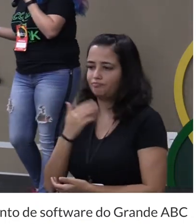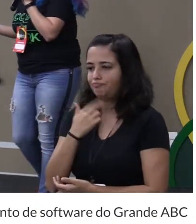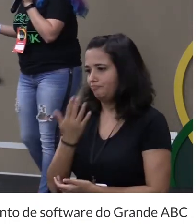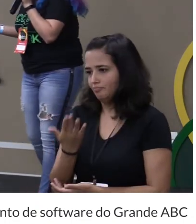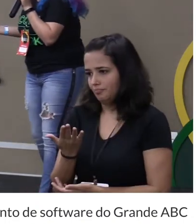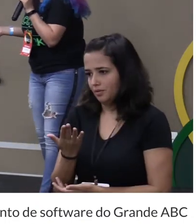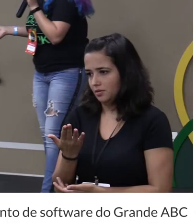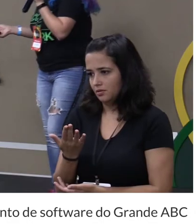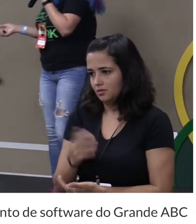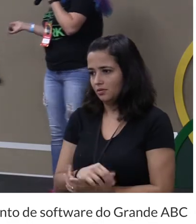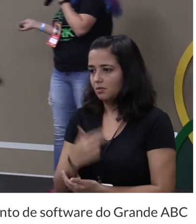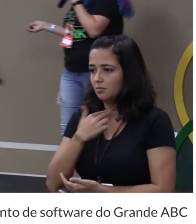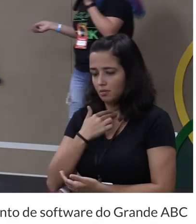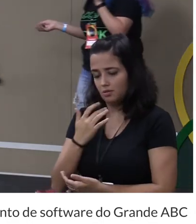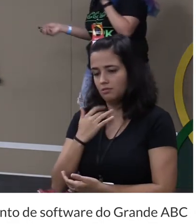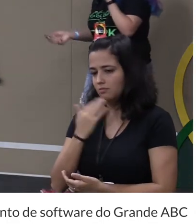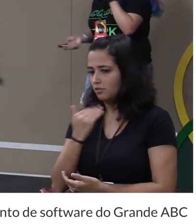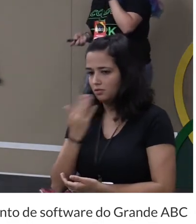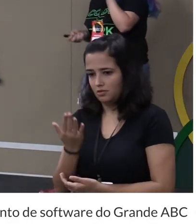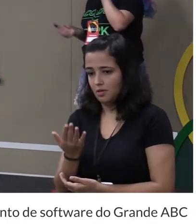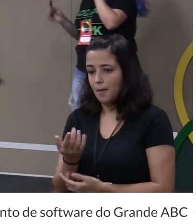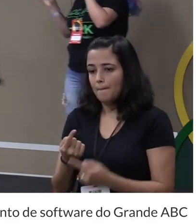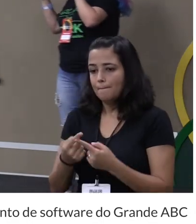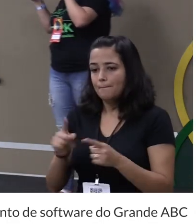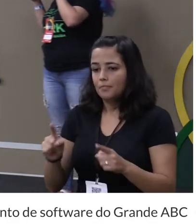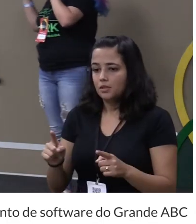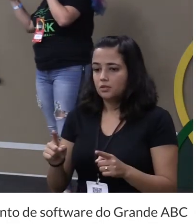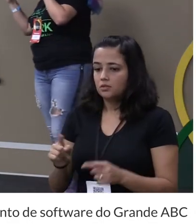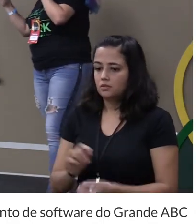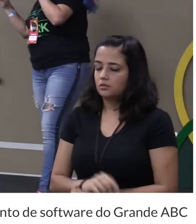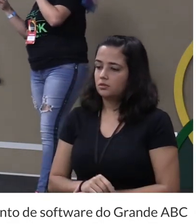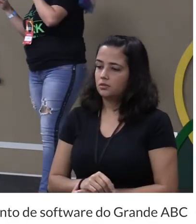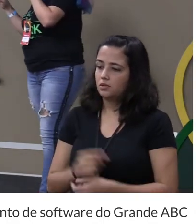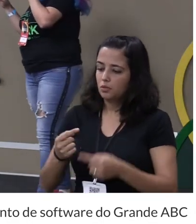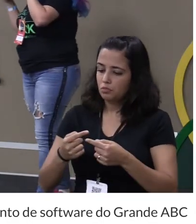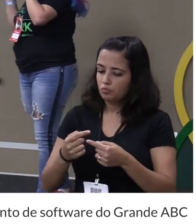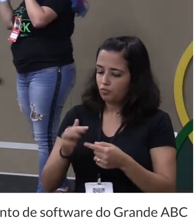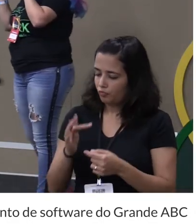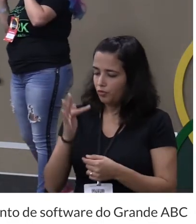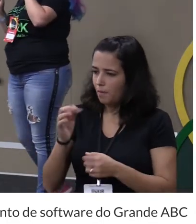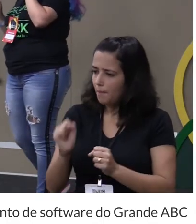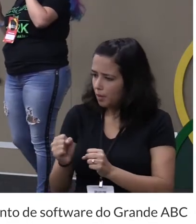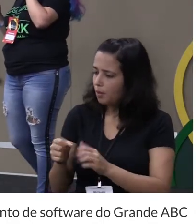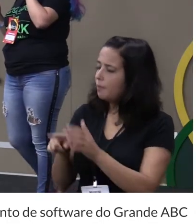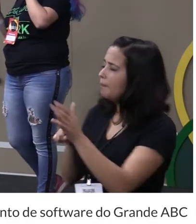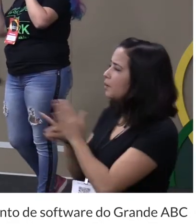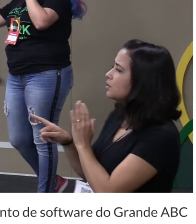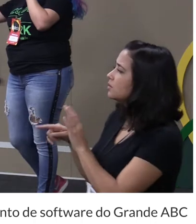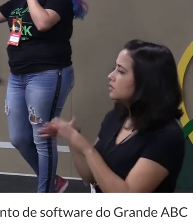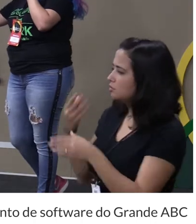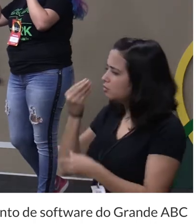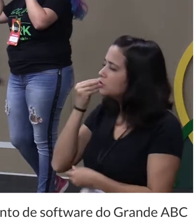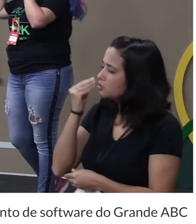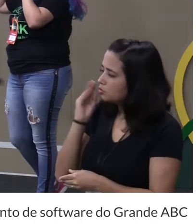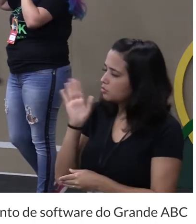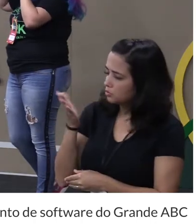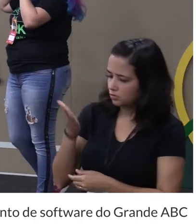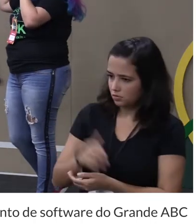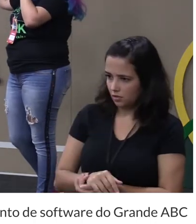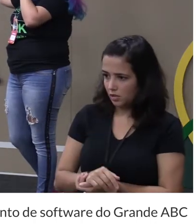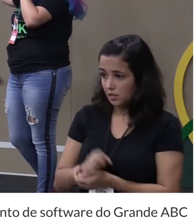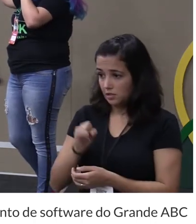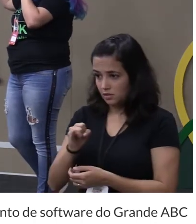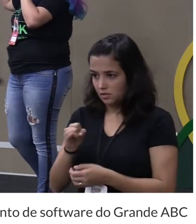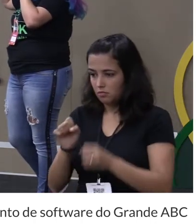amor de Deus não vai dar mas daqui um tempinho vocês podem me cobrar se vocês entrarem lá ou